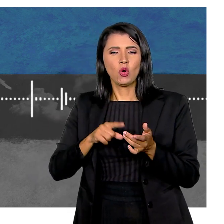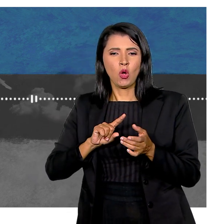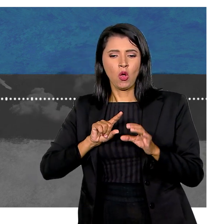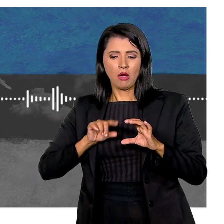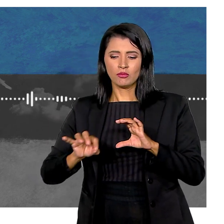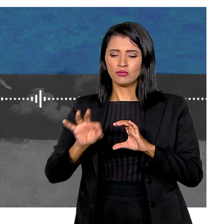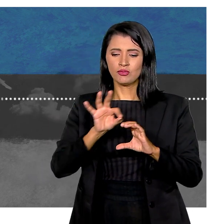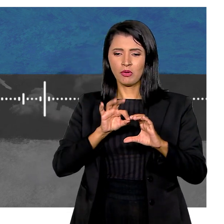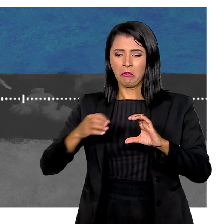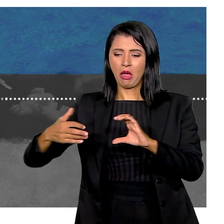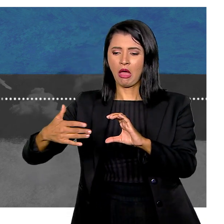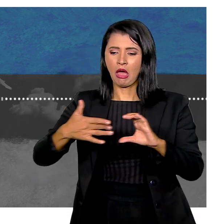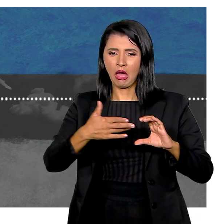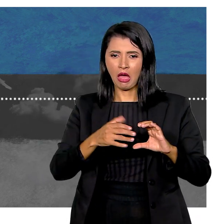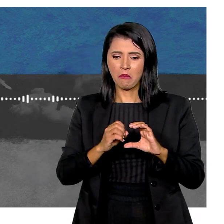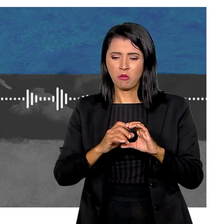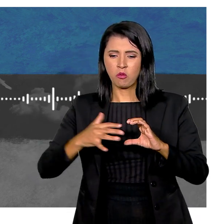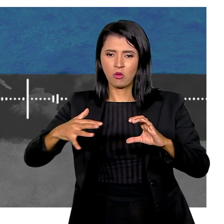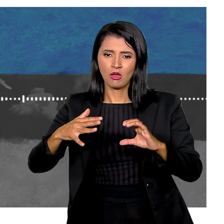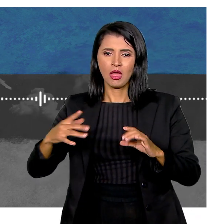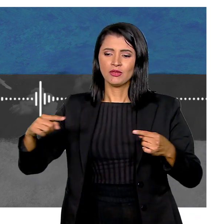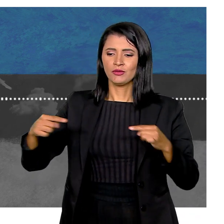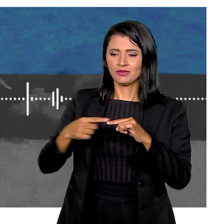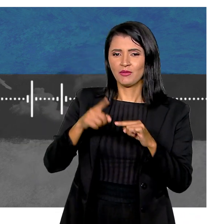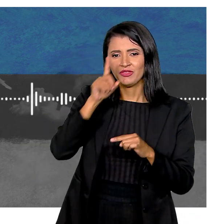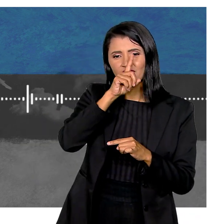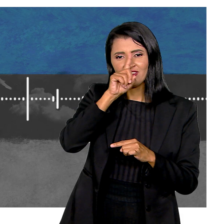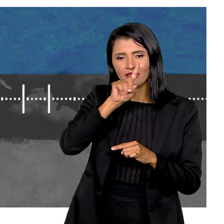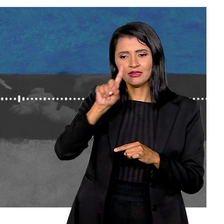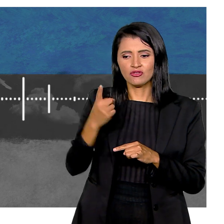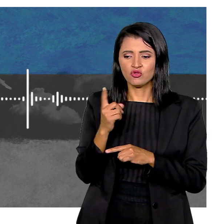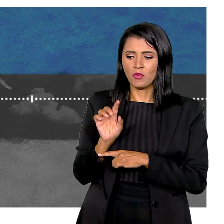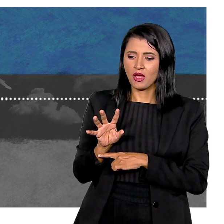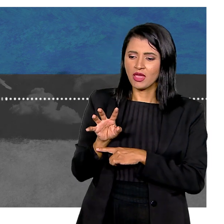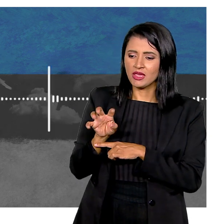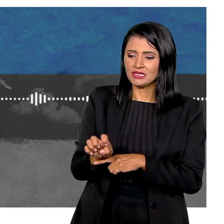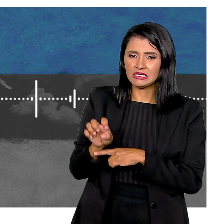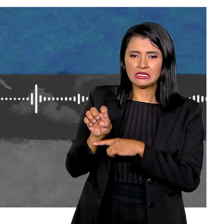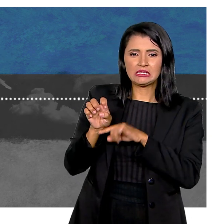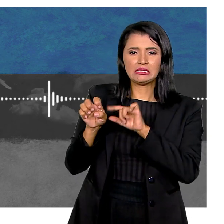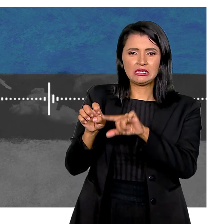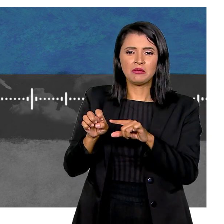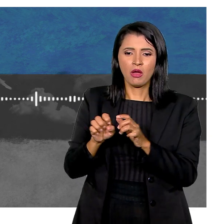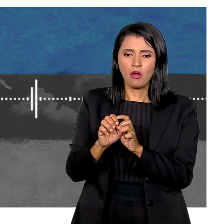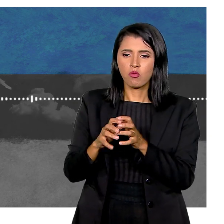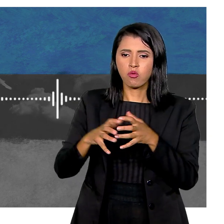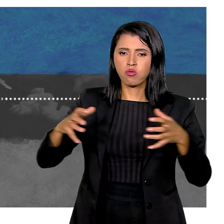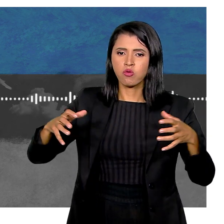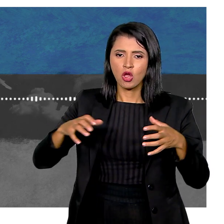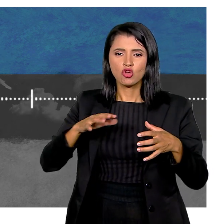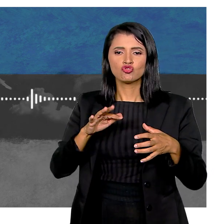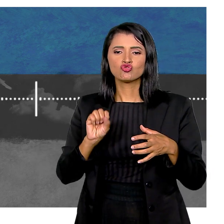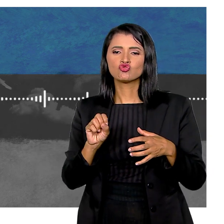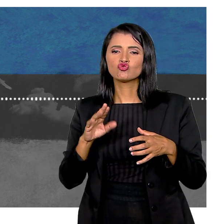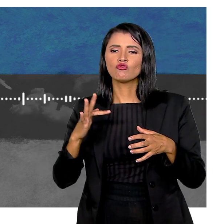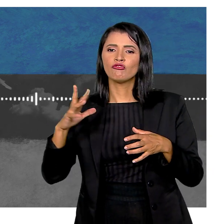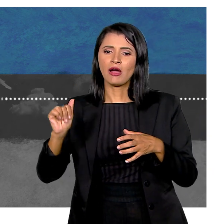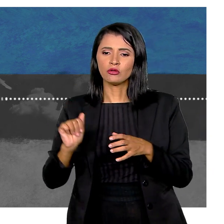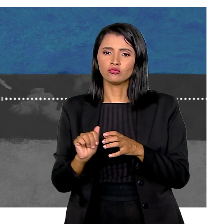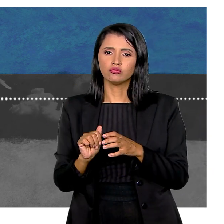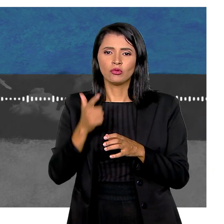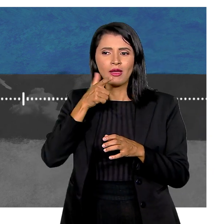multissistêmico progressivo Associada a uma deficiência de um enzima Levando à acumulação de sulfato de